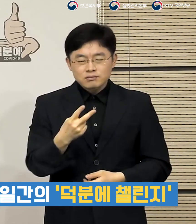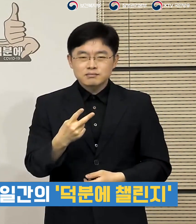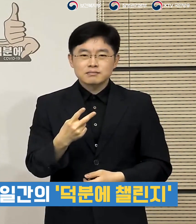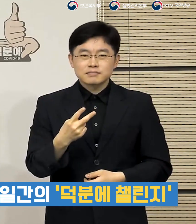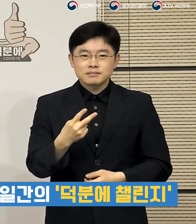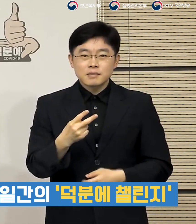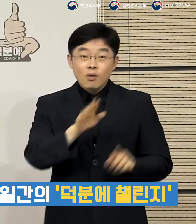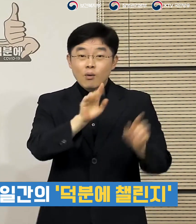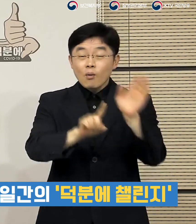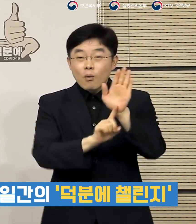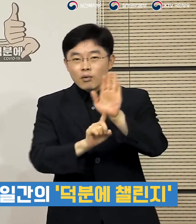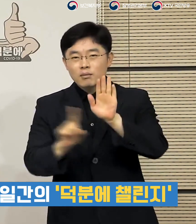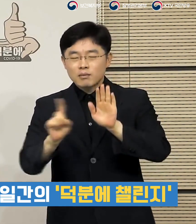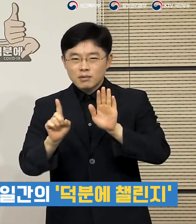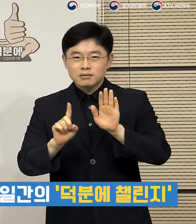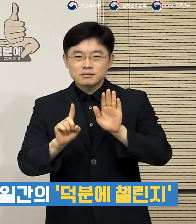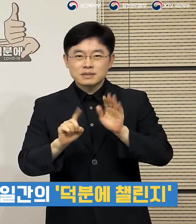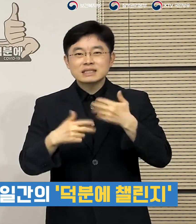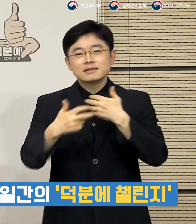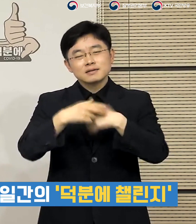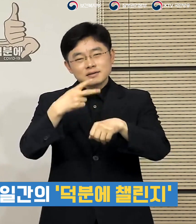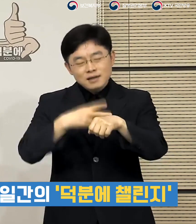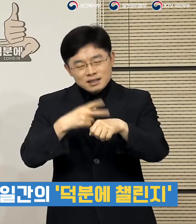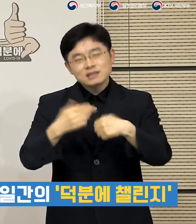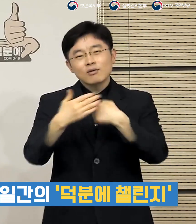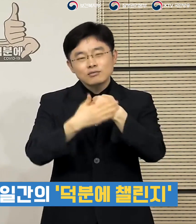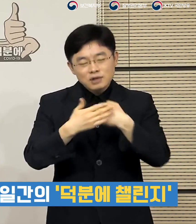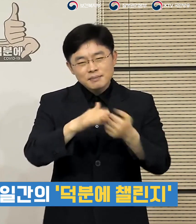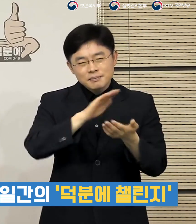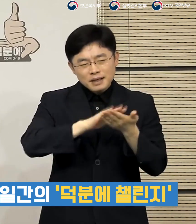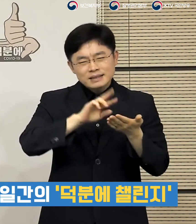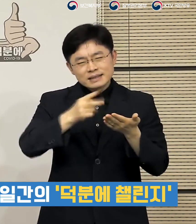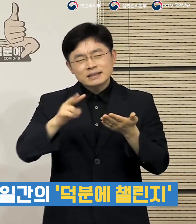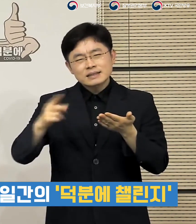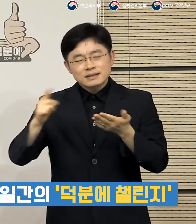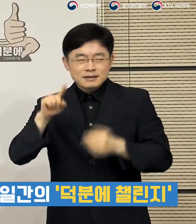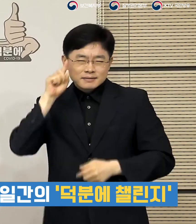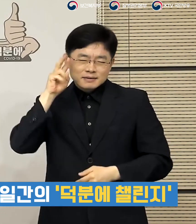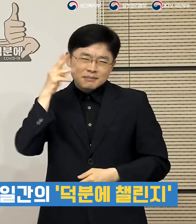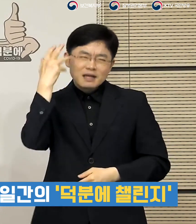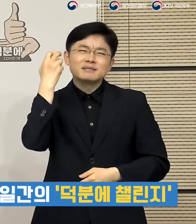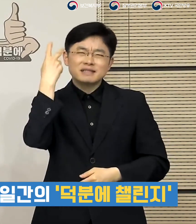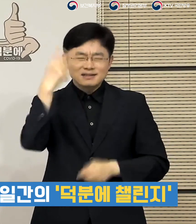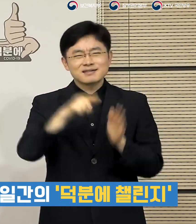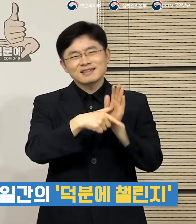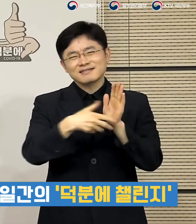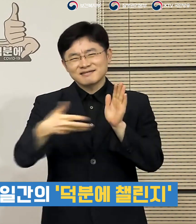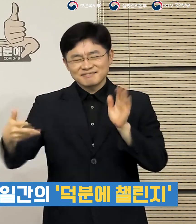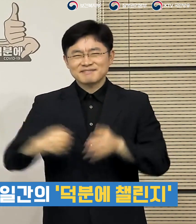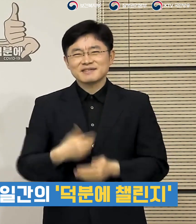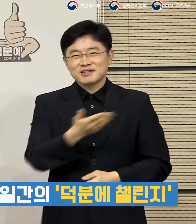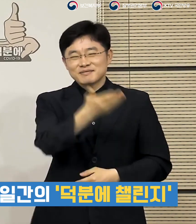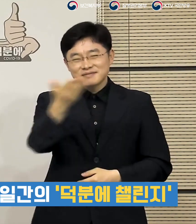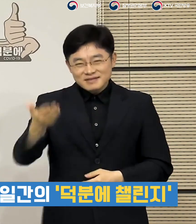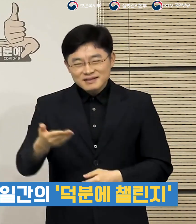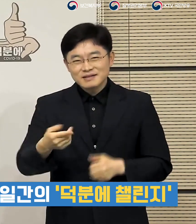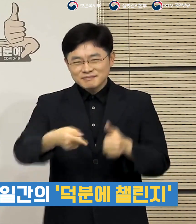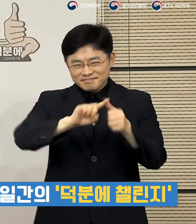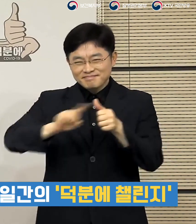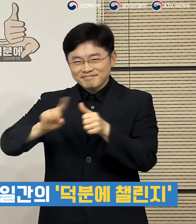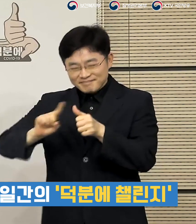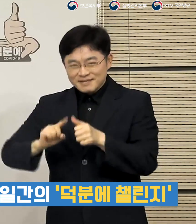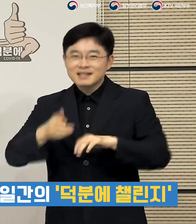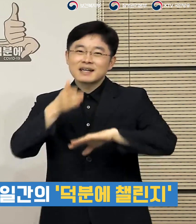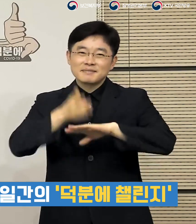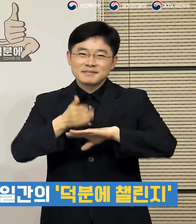챌린지에 적극적으로 관심 갖고 참여해 주셨던 국민들의 뜻에 거듭